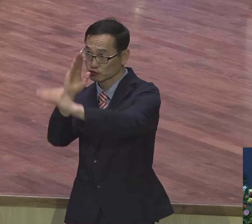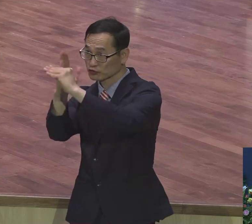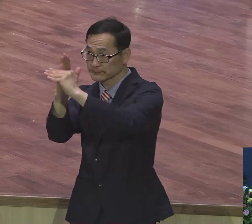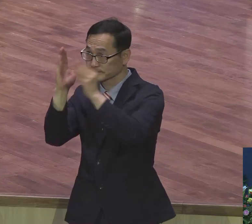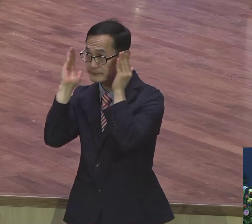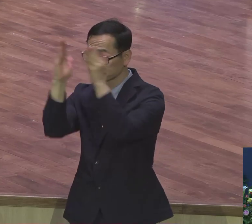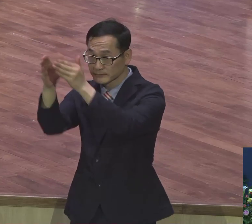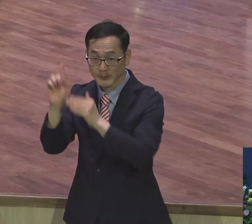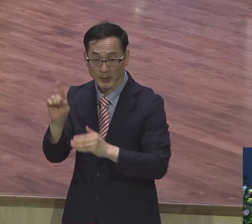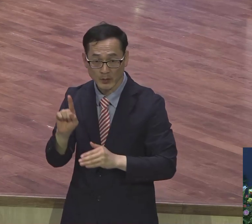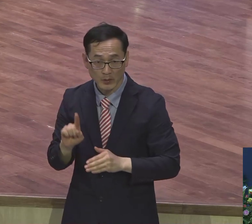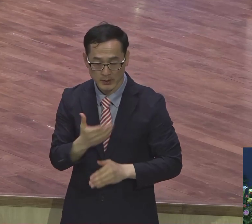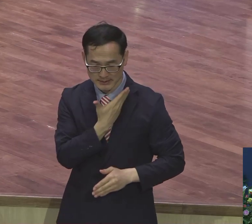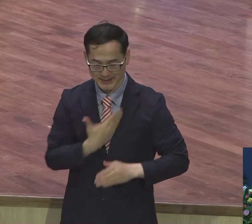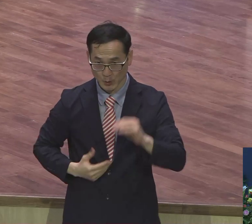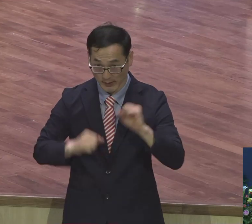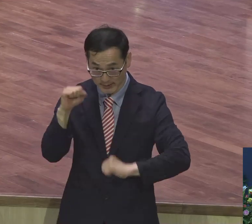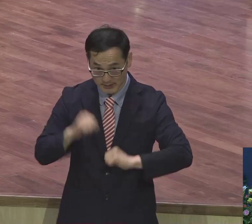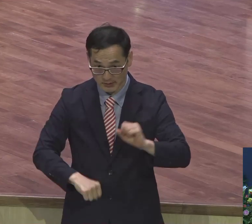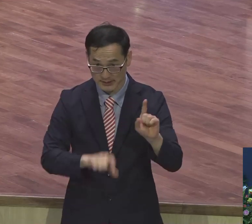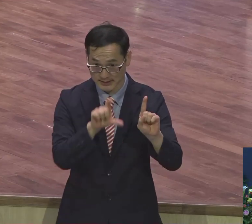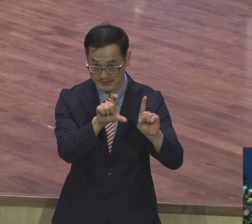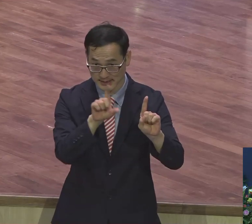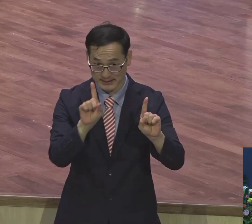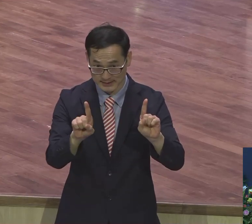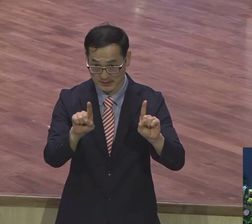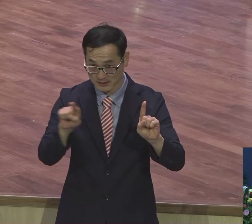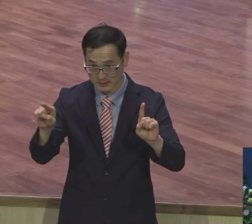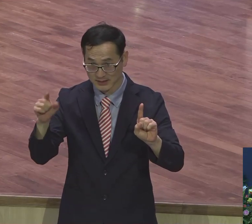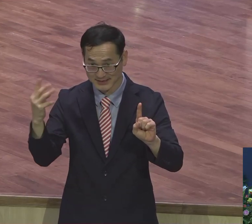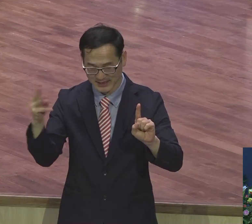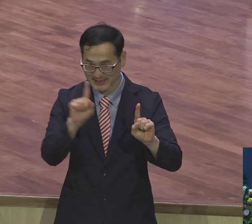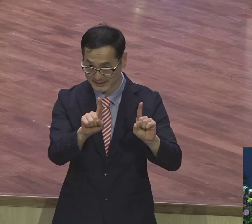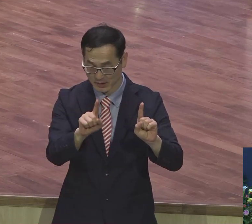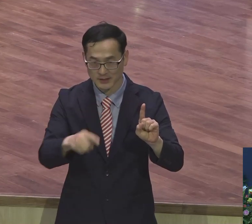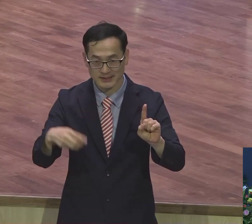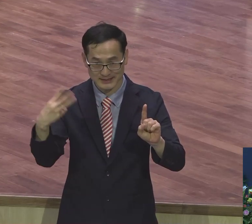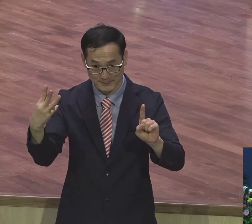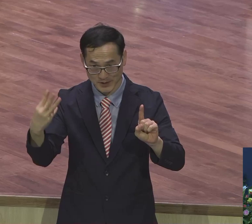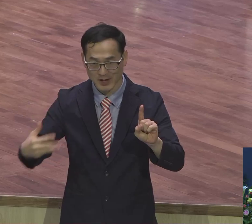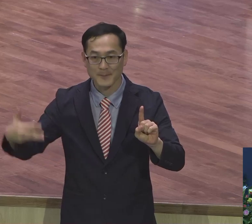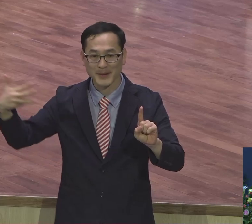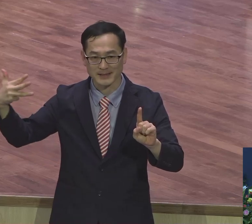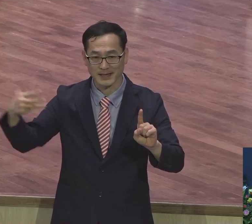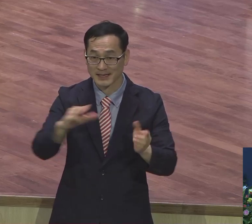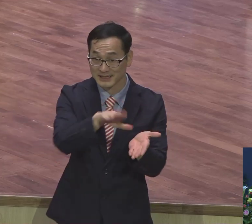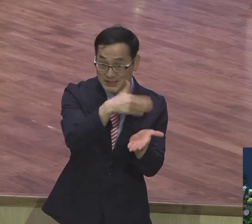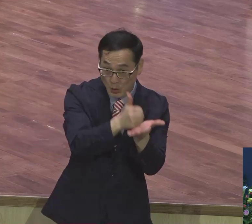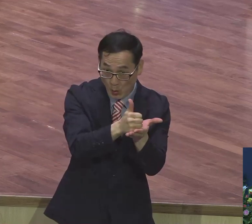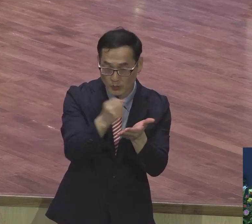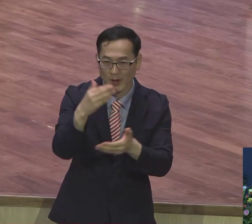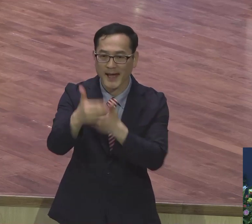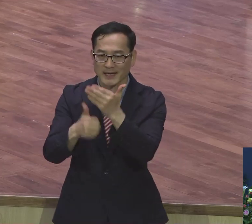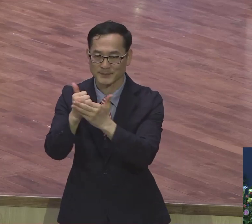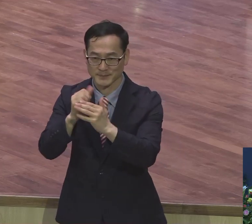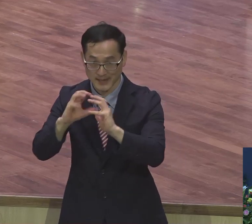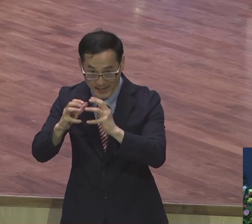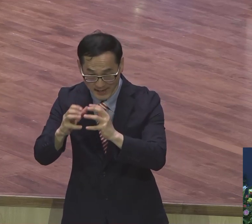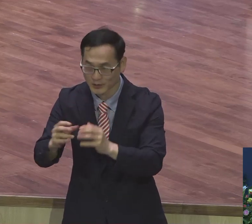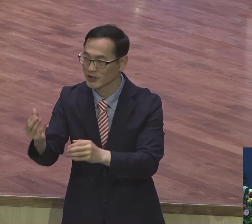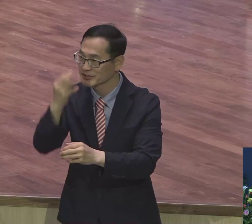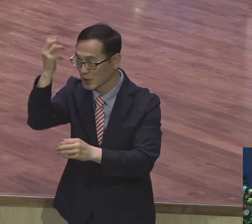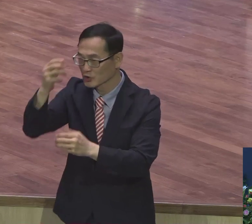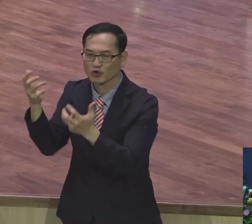1장 1절 3절 8절이에요. 그리스도 하나님 바라 성냥 충만. 이 언약적